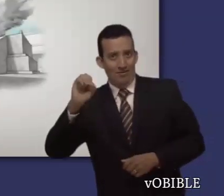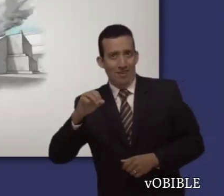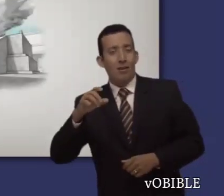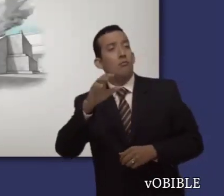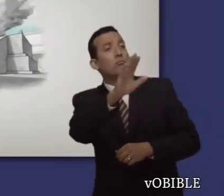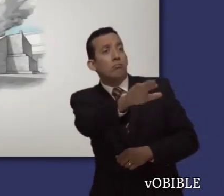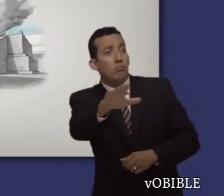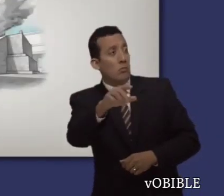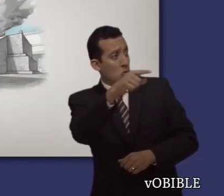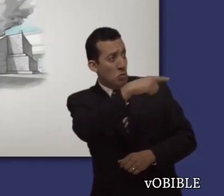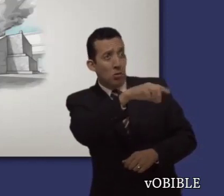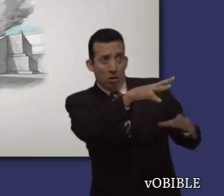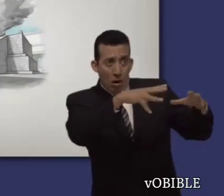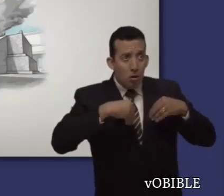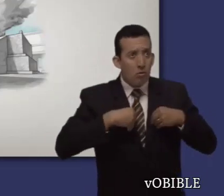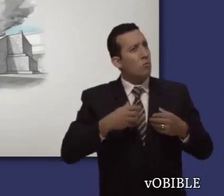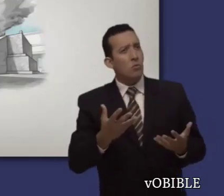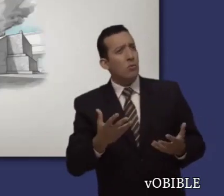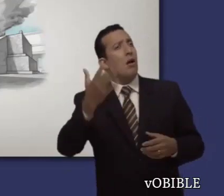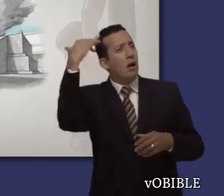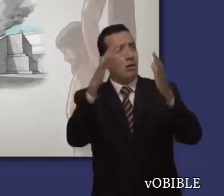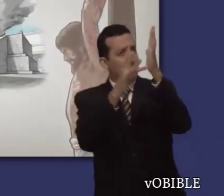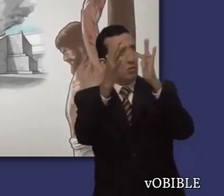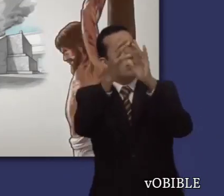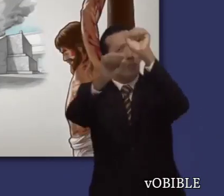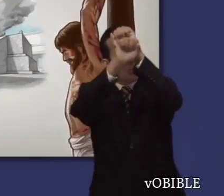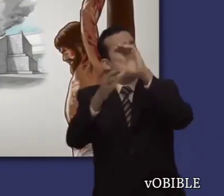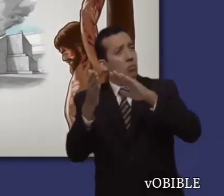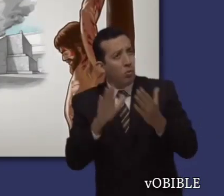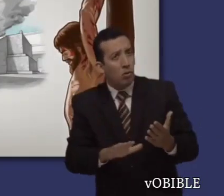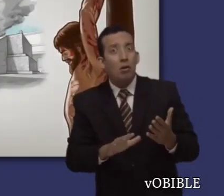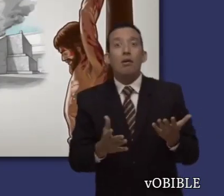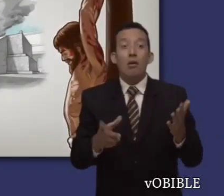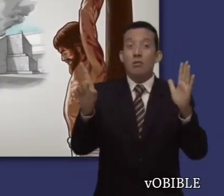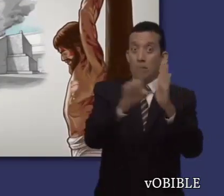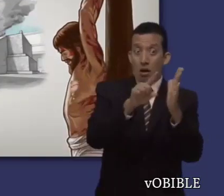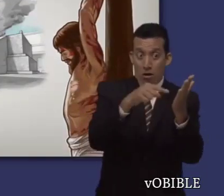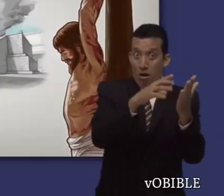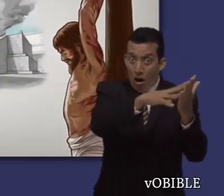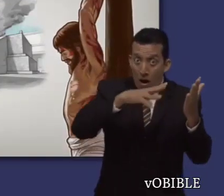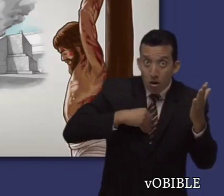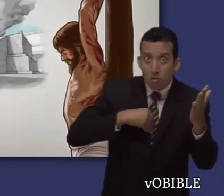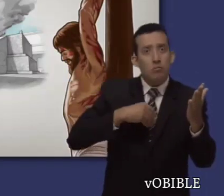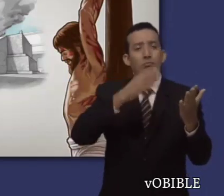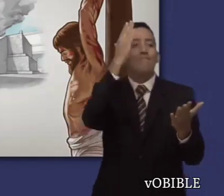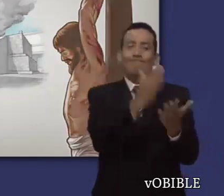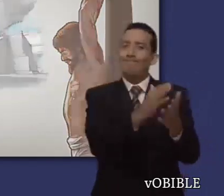Pablo destaca que la ley fue abolida, que Dios, por decirlo así, la clavó en el madero de tormento de Cristo.